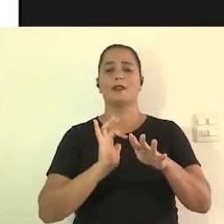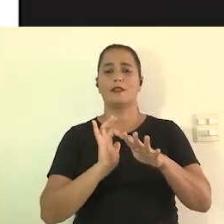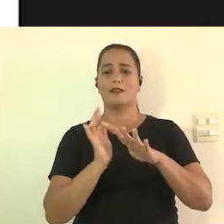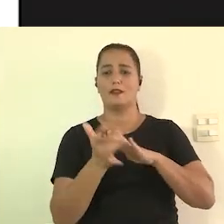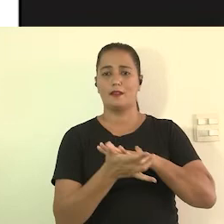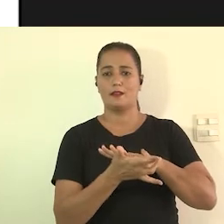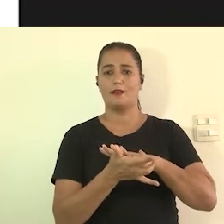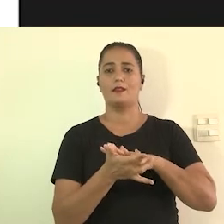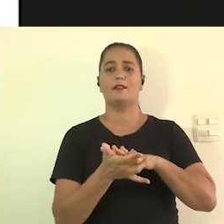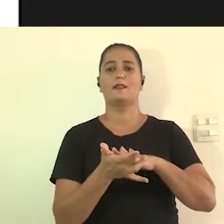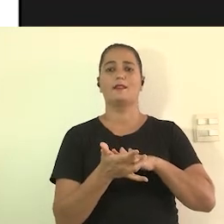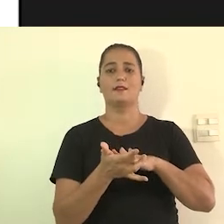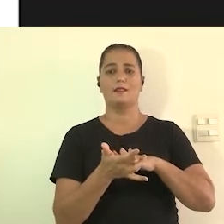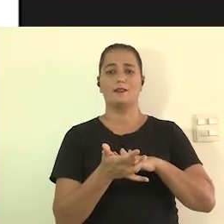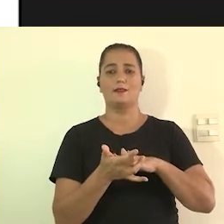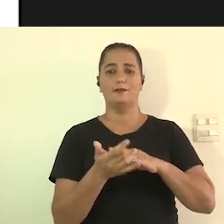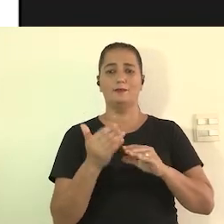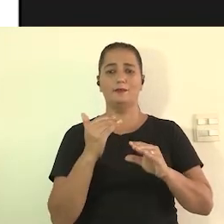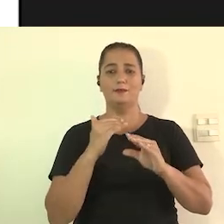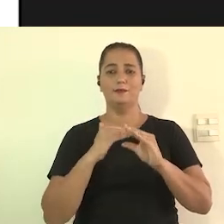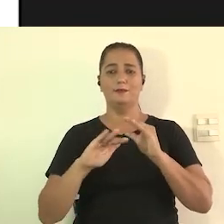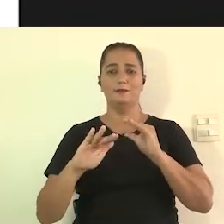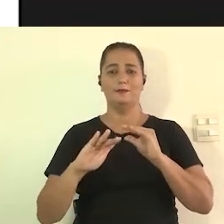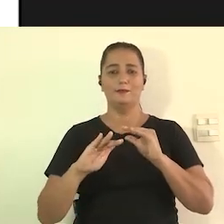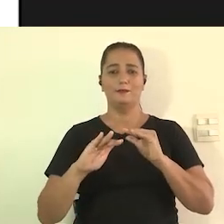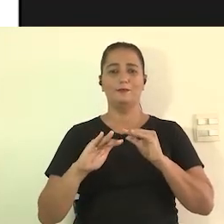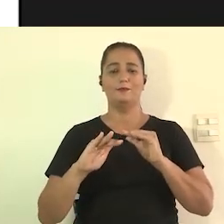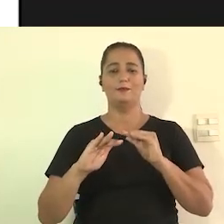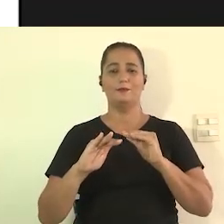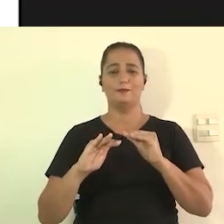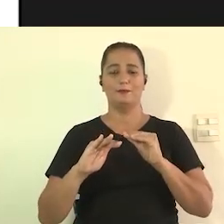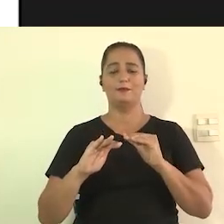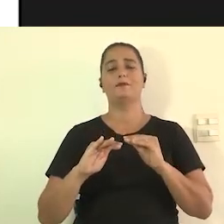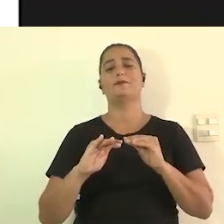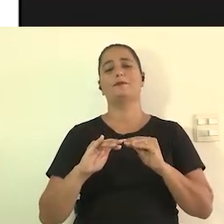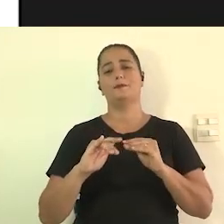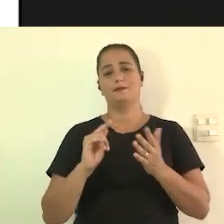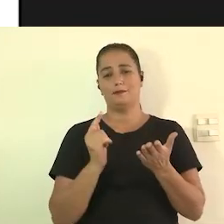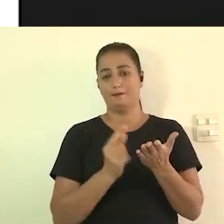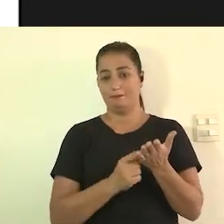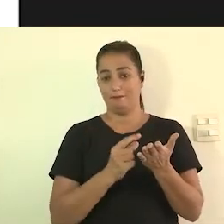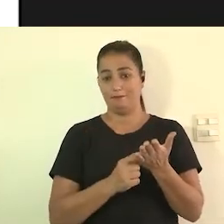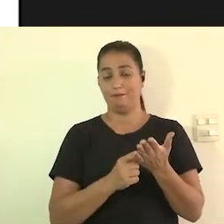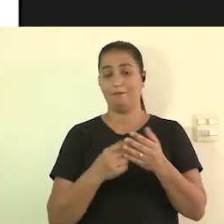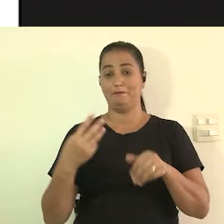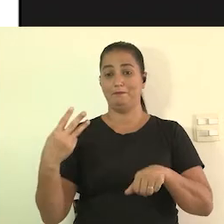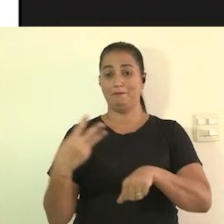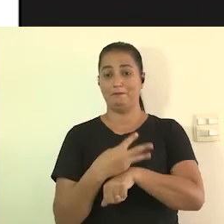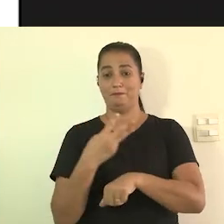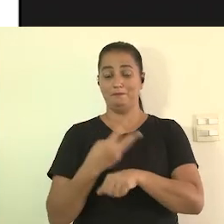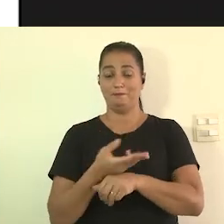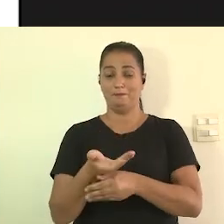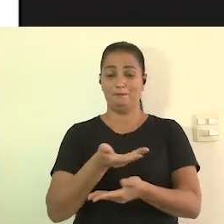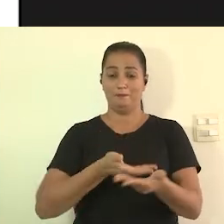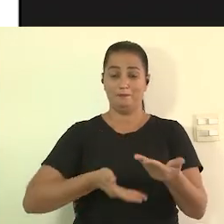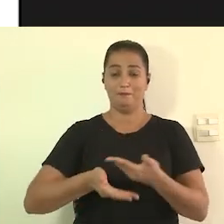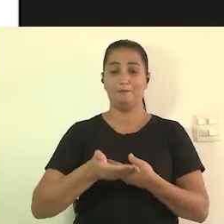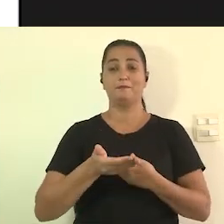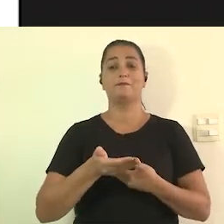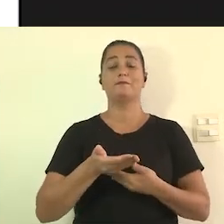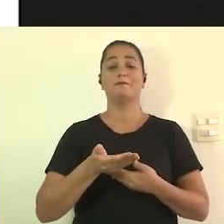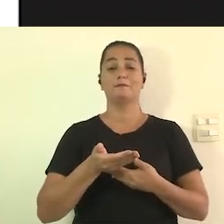sociais por e-mail através de aplicativos de troca de mensagem em